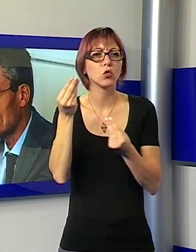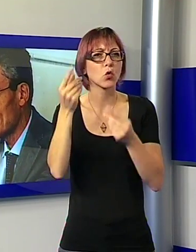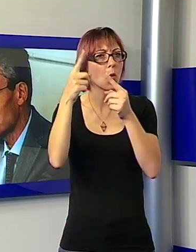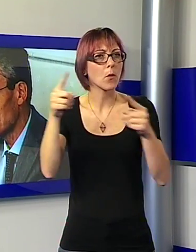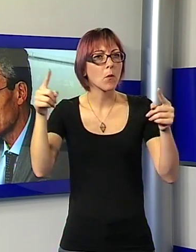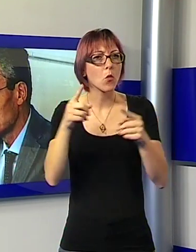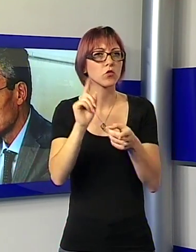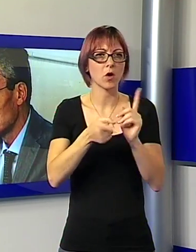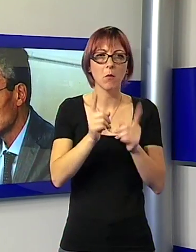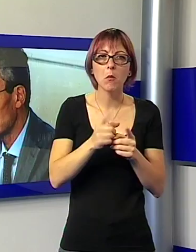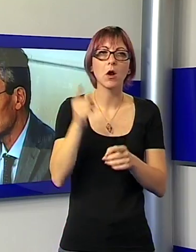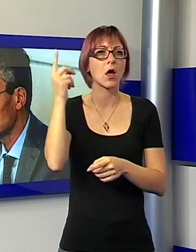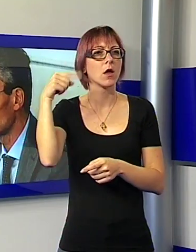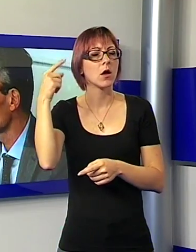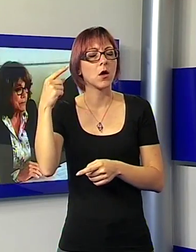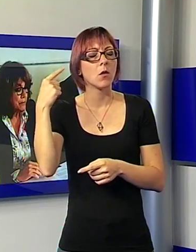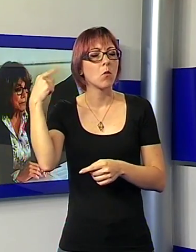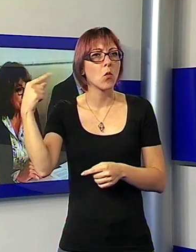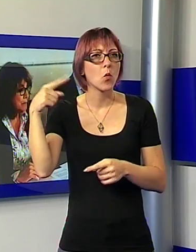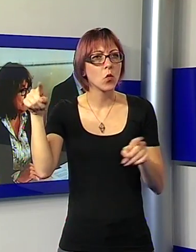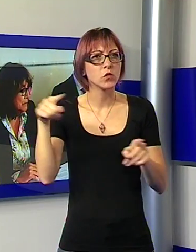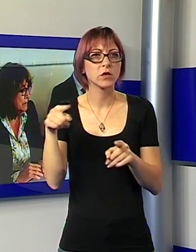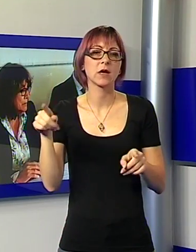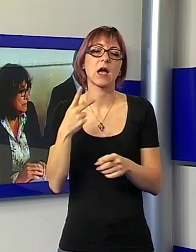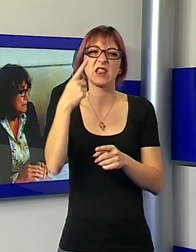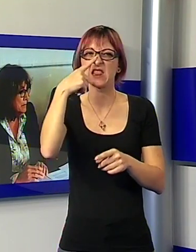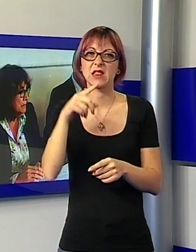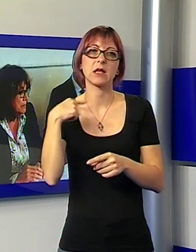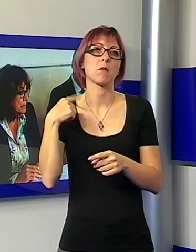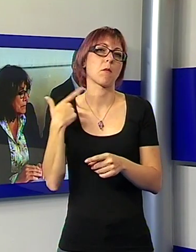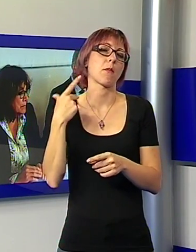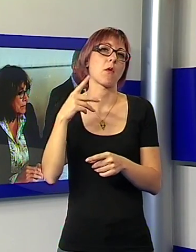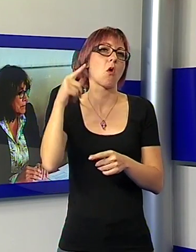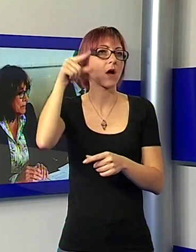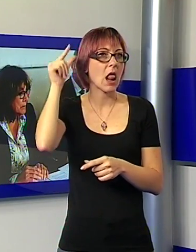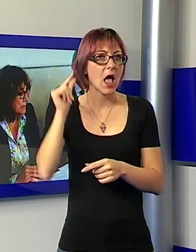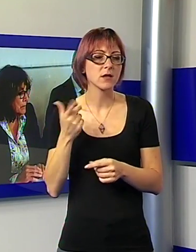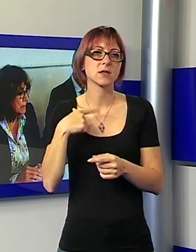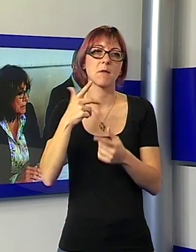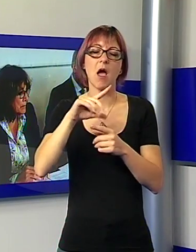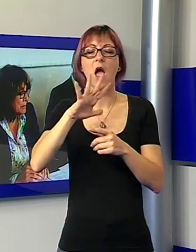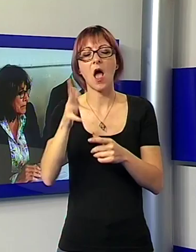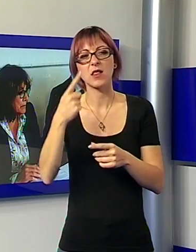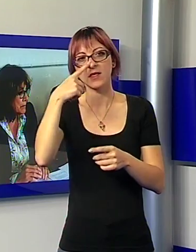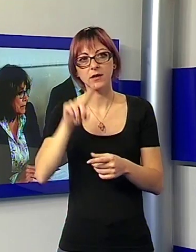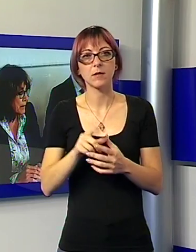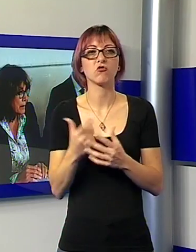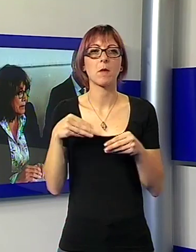contatto con i musicisti. E per raggiungerlo ancora una volta Carla Nolledi, che ha ideato e da sempre cura il progetto, e l